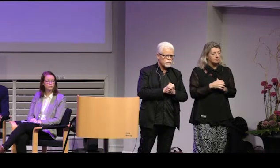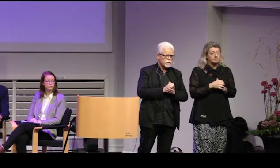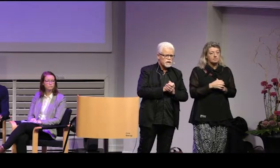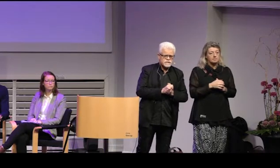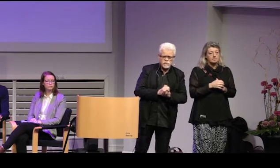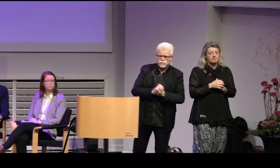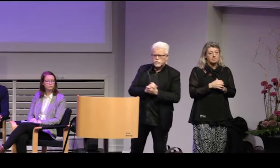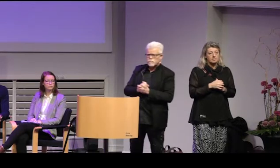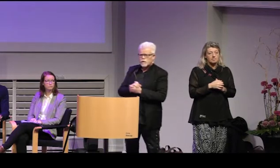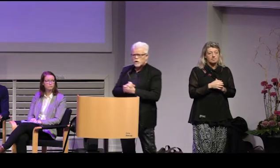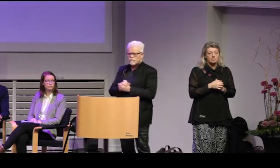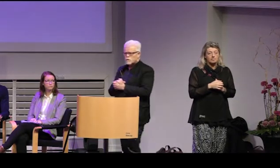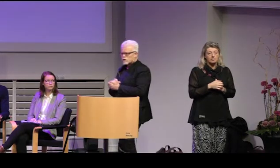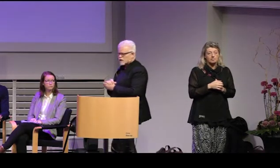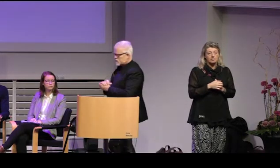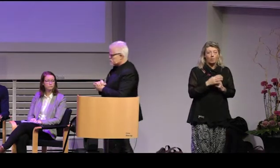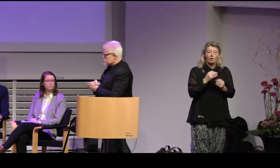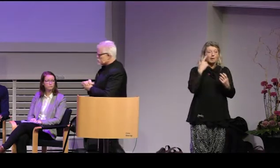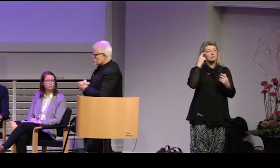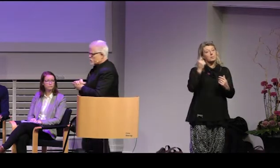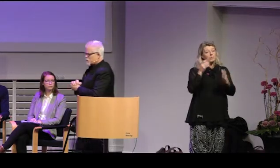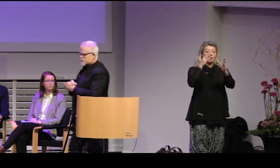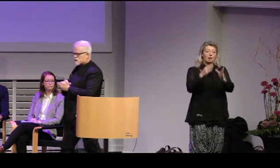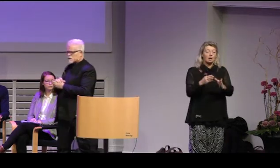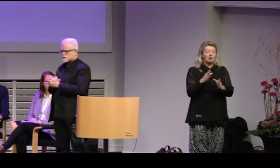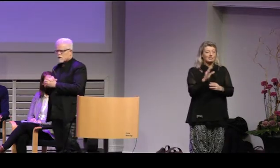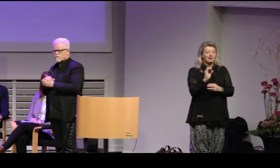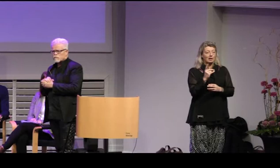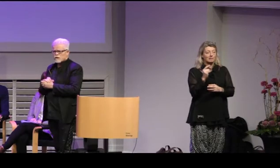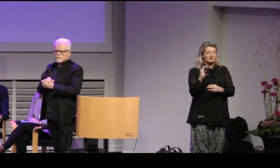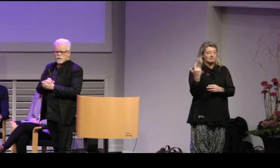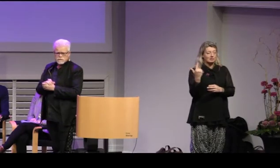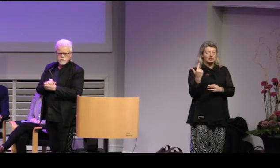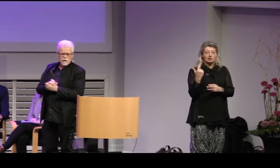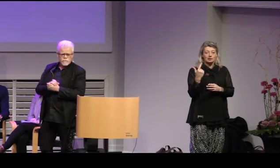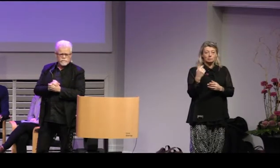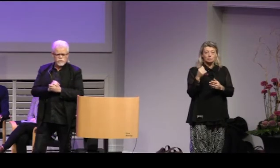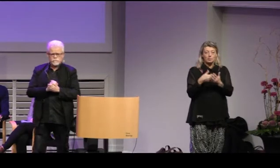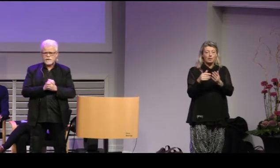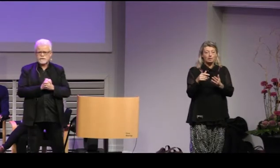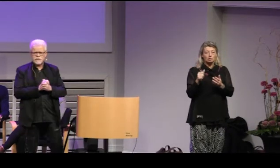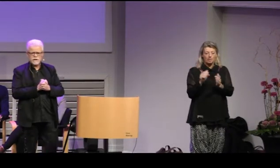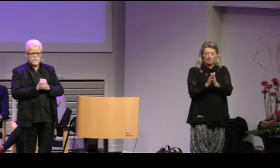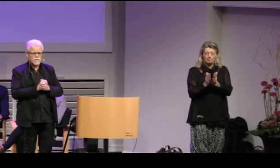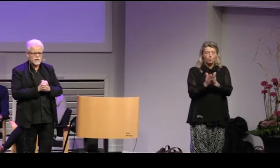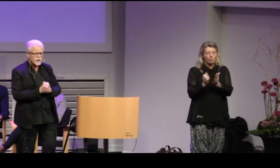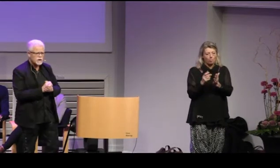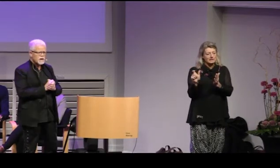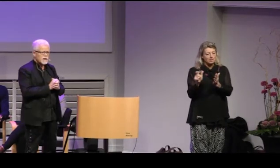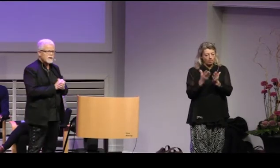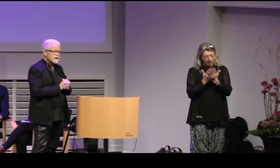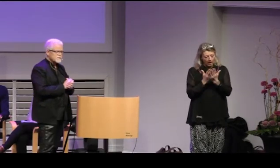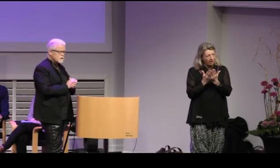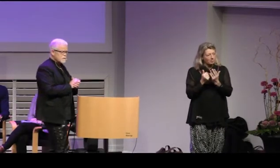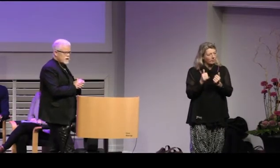stereotypen av en ung jihadist som köper med sig islam for dummies på flygplatsen när han åker